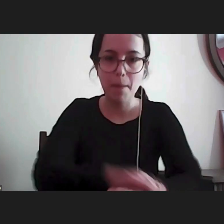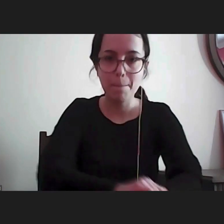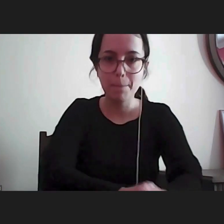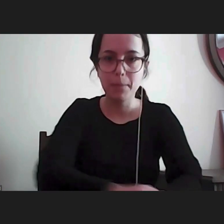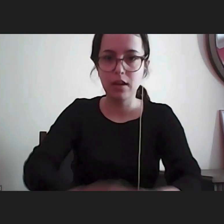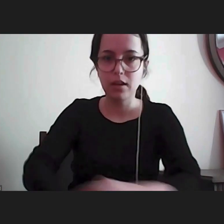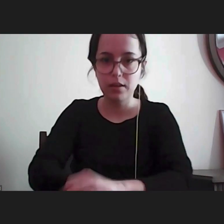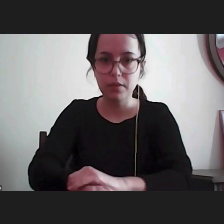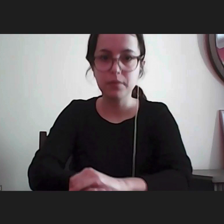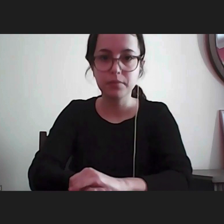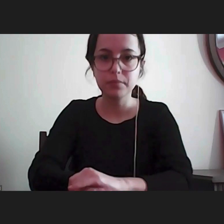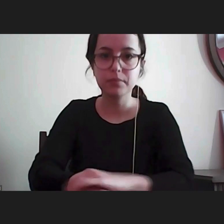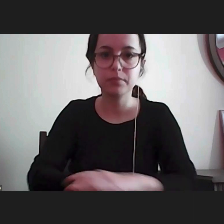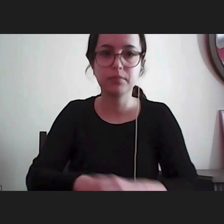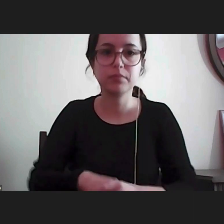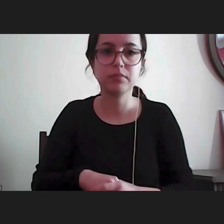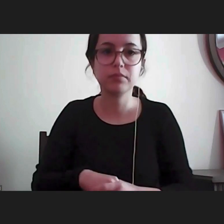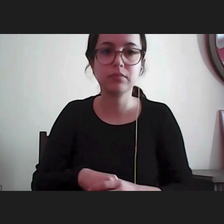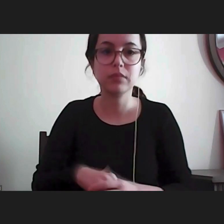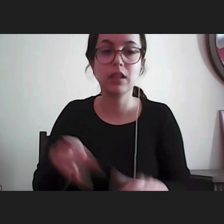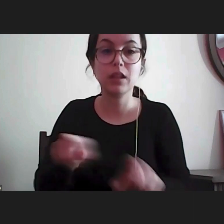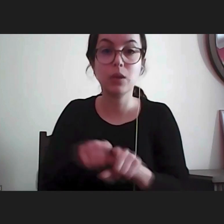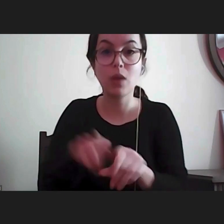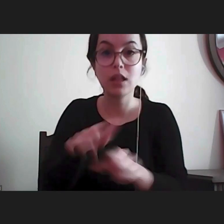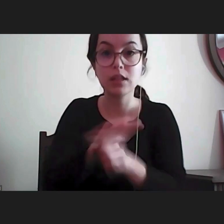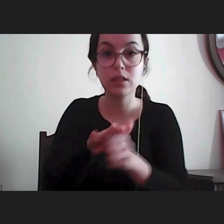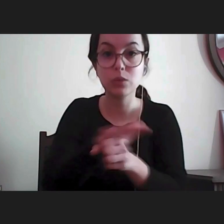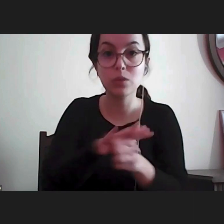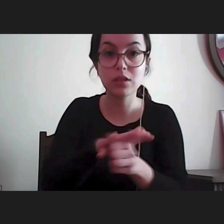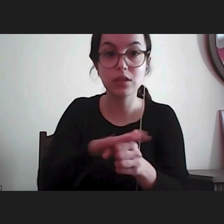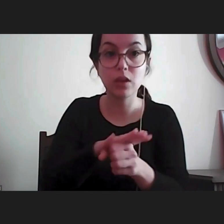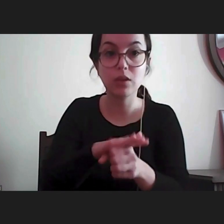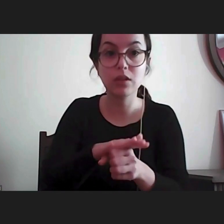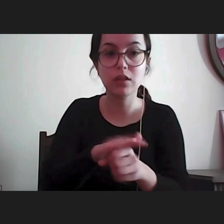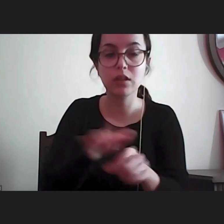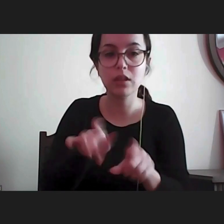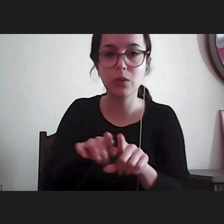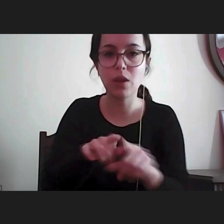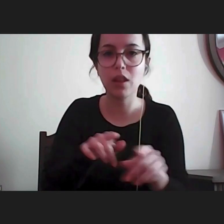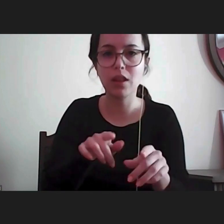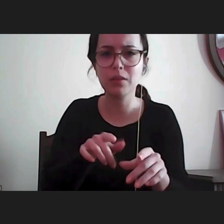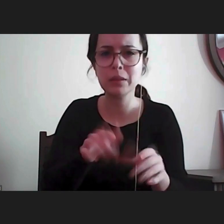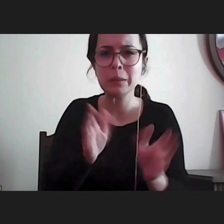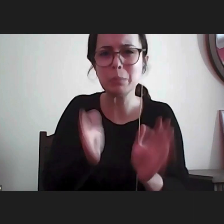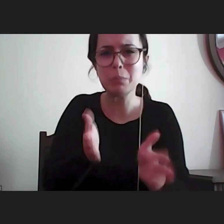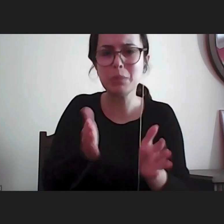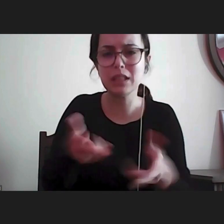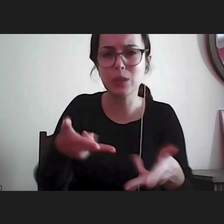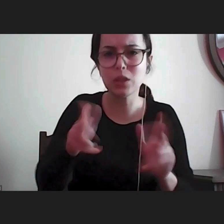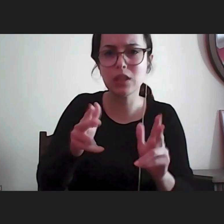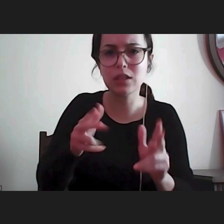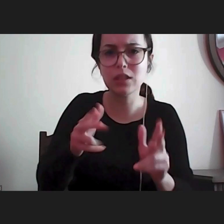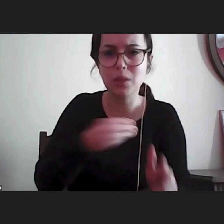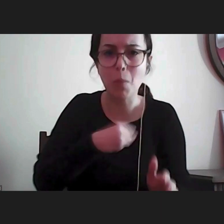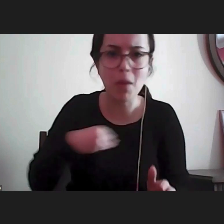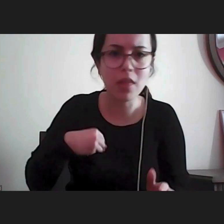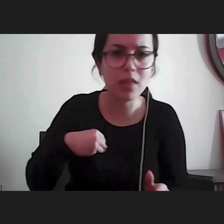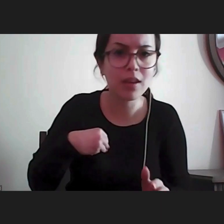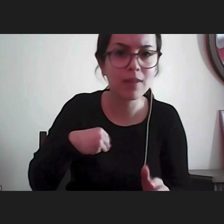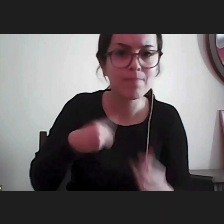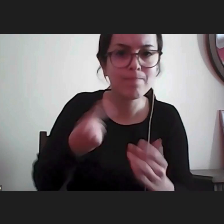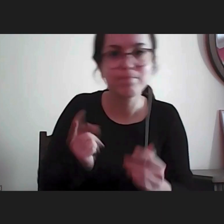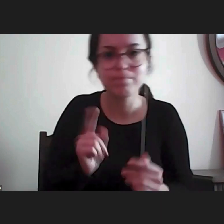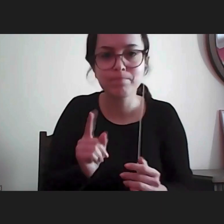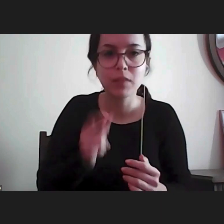também não era uma situação que estivesse dependente da autorização médica ou seja podia ser decidida e